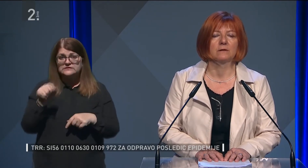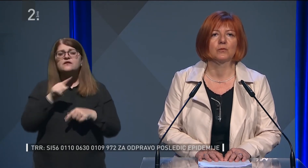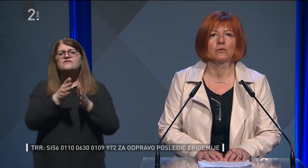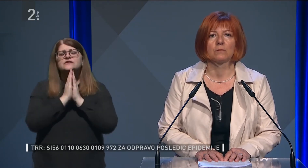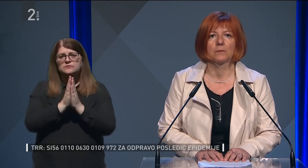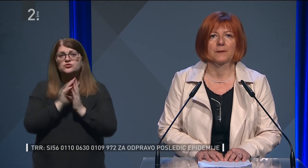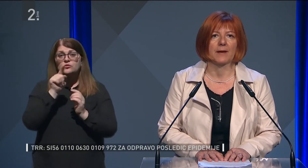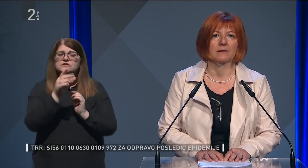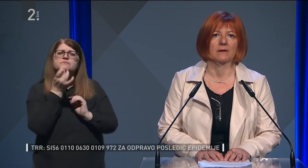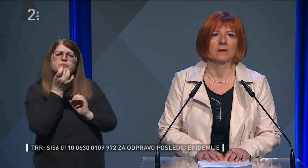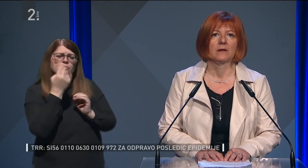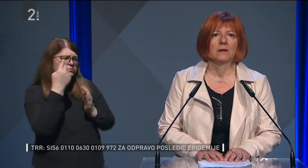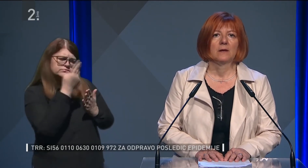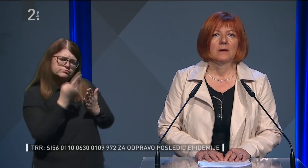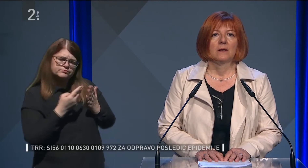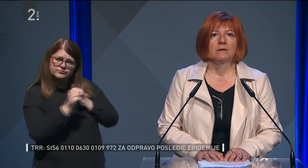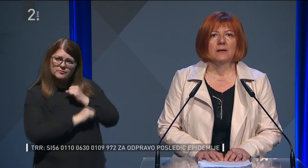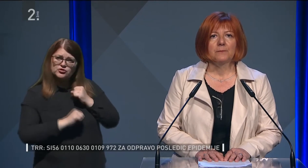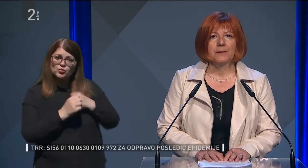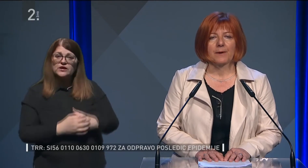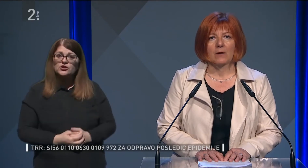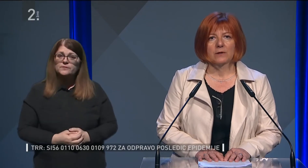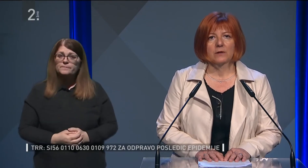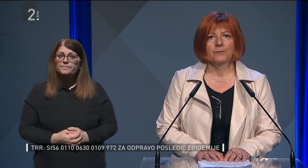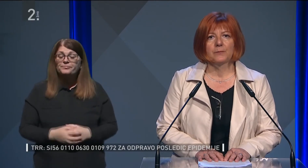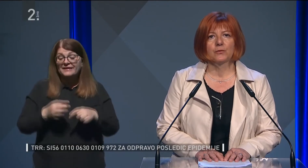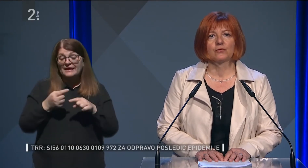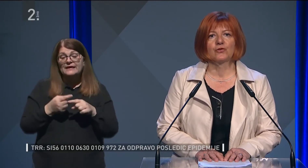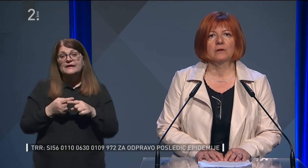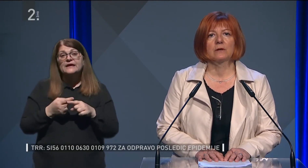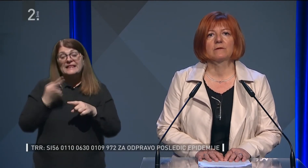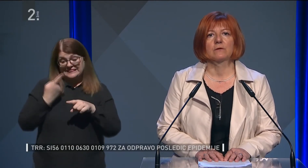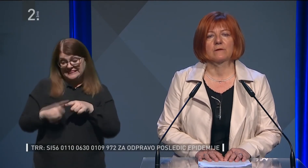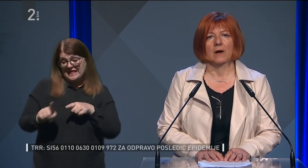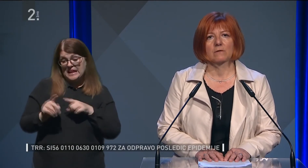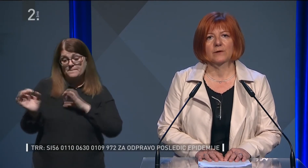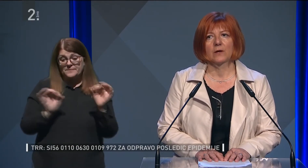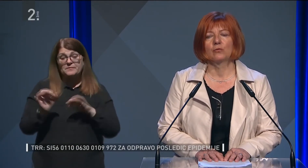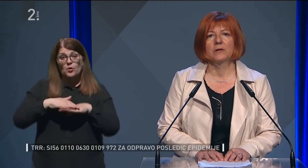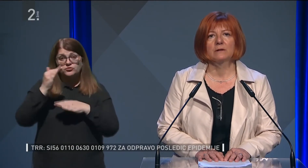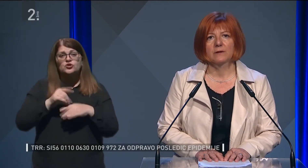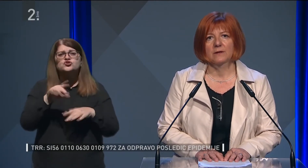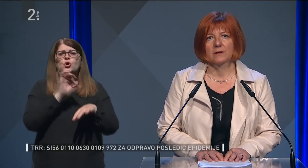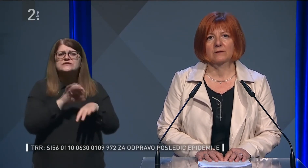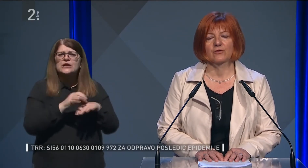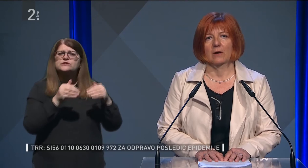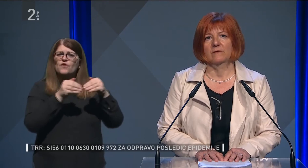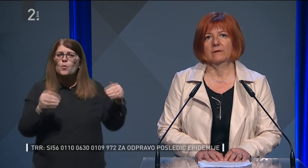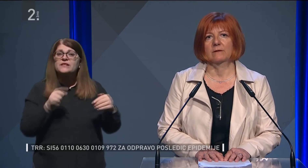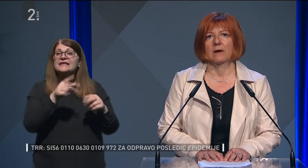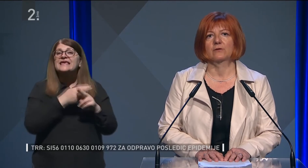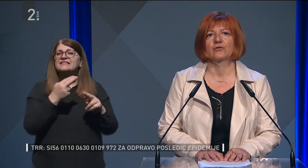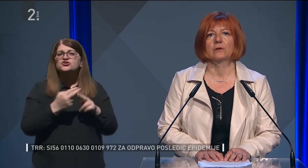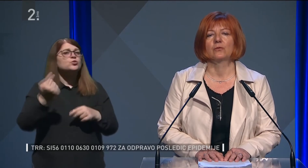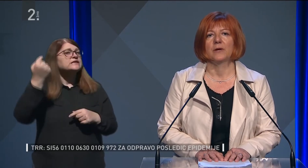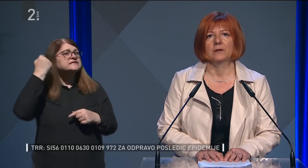da si jih podrobno preberete. Del pripravljenih priporočil so zdravstvene omejitve, ki jih je državni